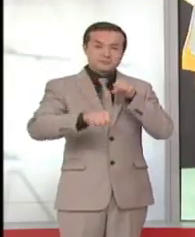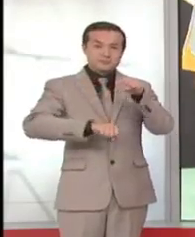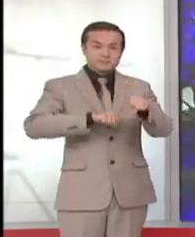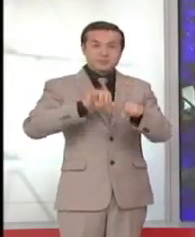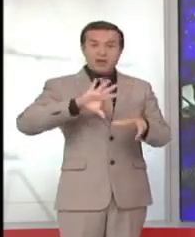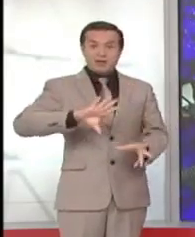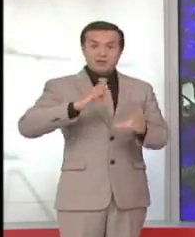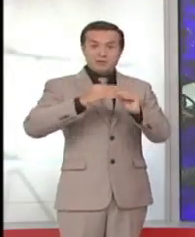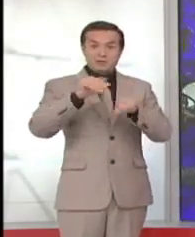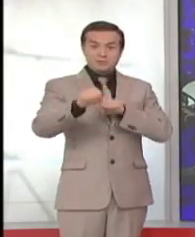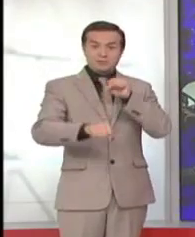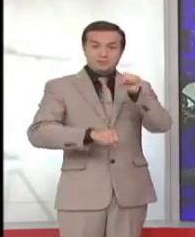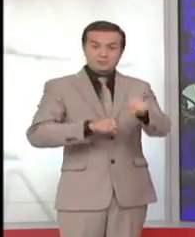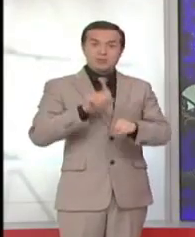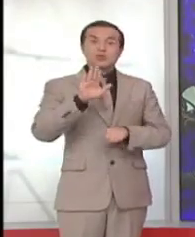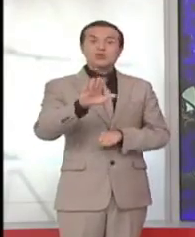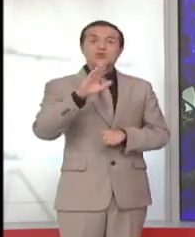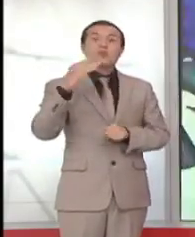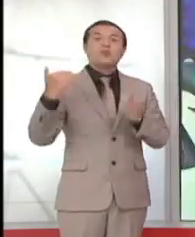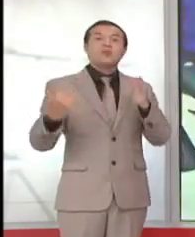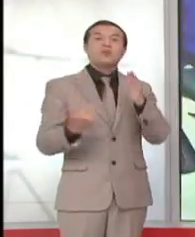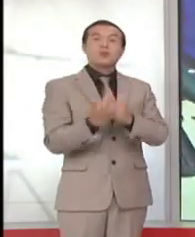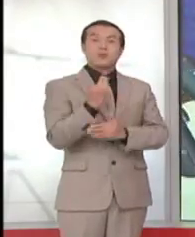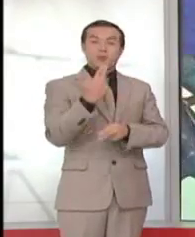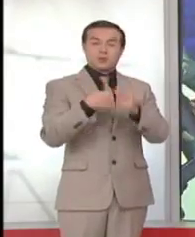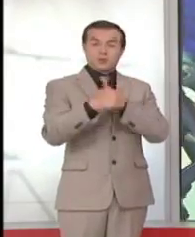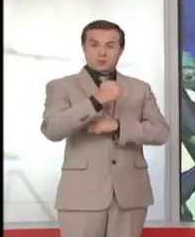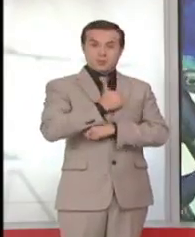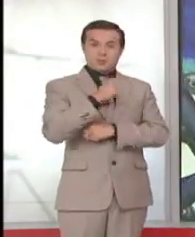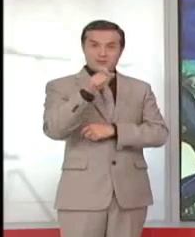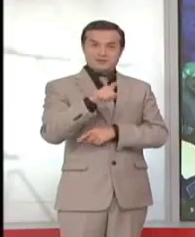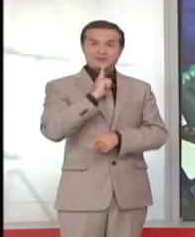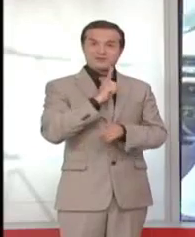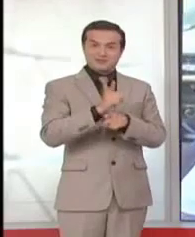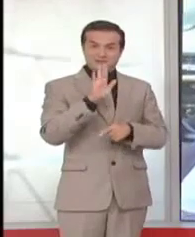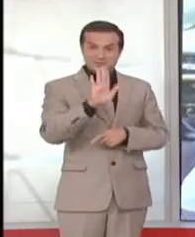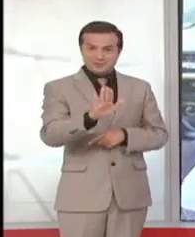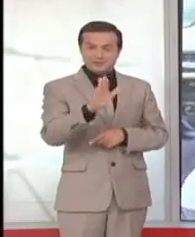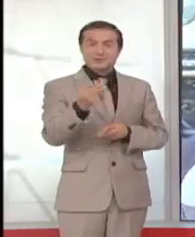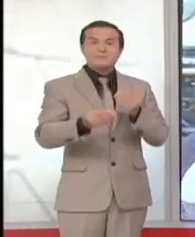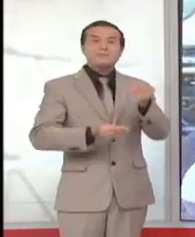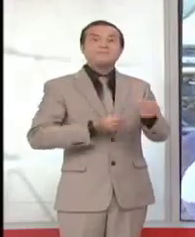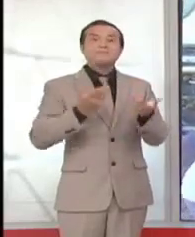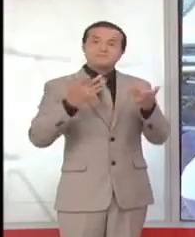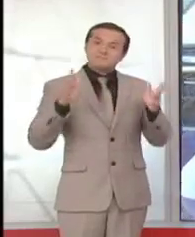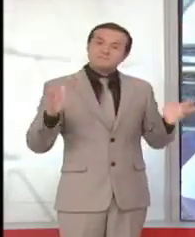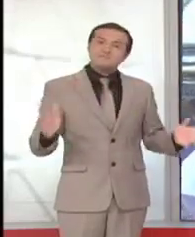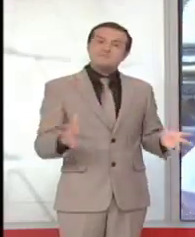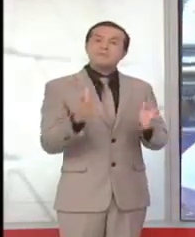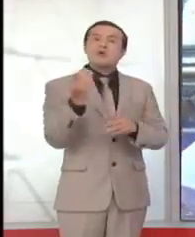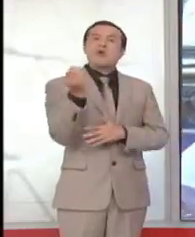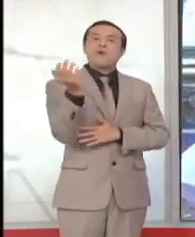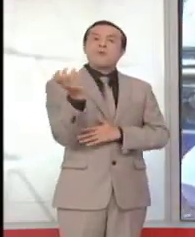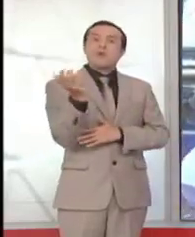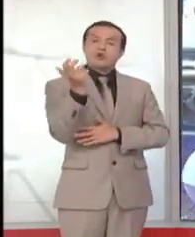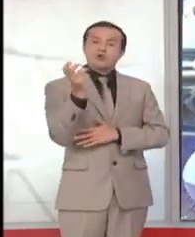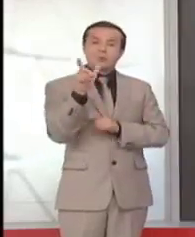se ha convertido en el emprendimiento productivo de esta familia, el mismo que se ha impulsado con el bono Joaquín Gallegos Lara. Y la